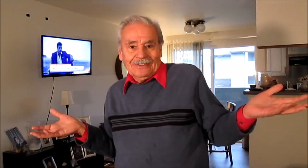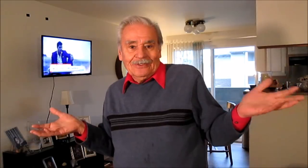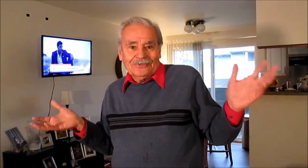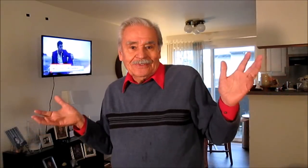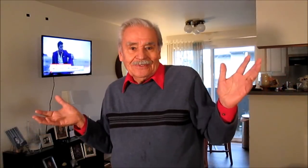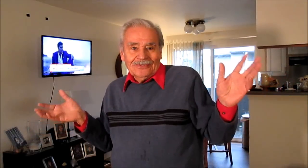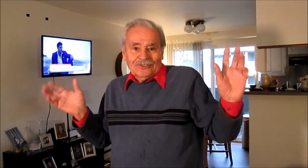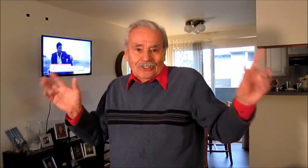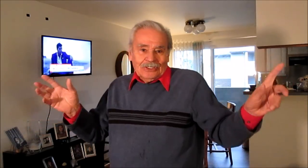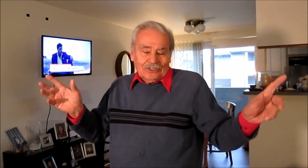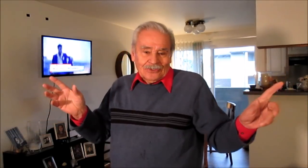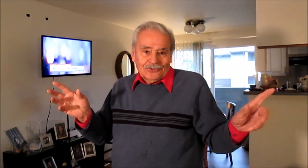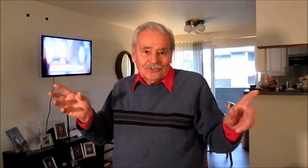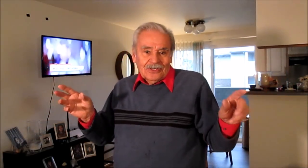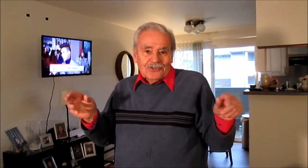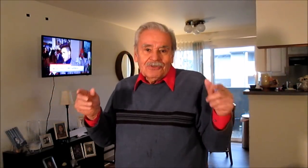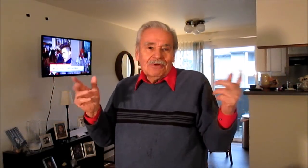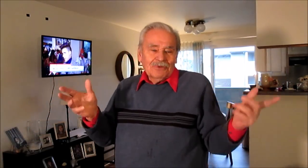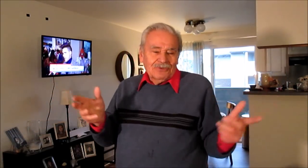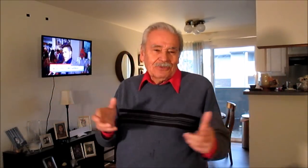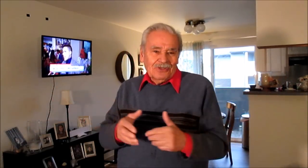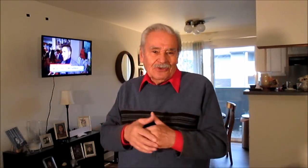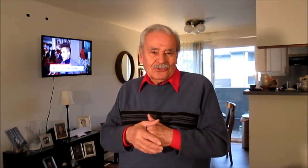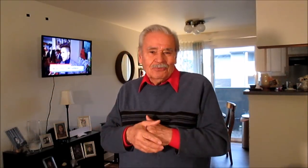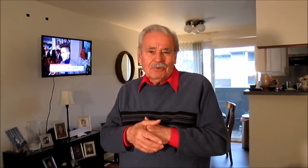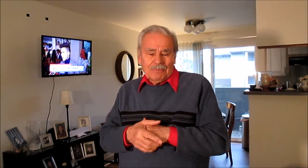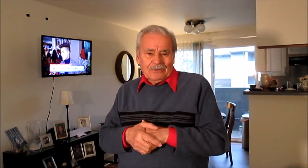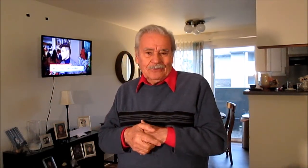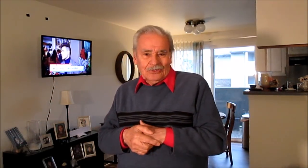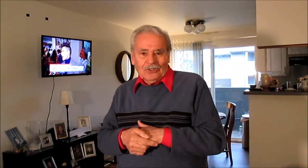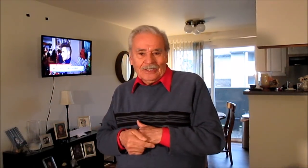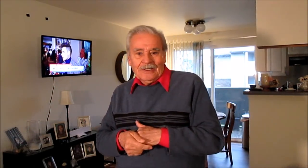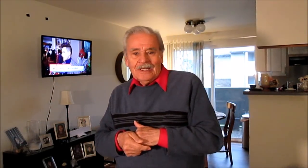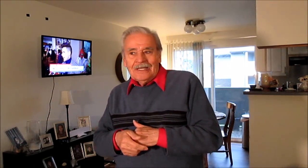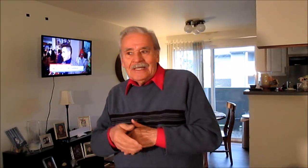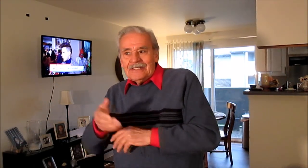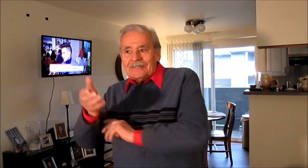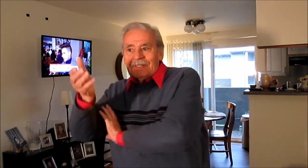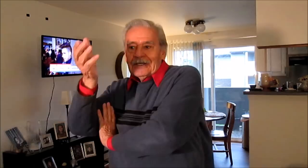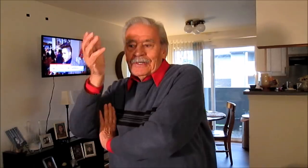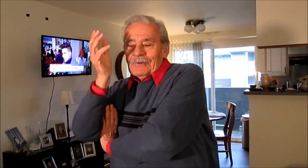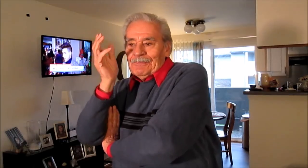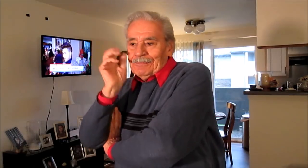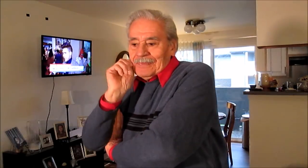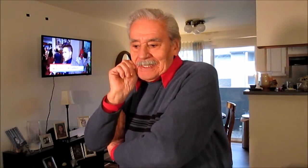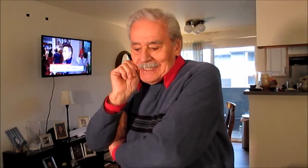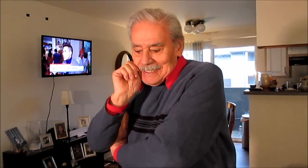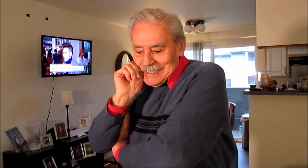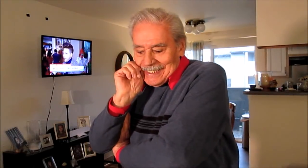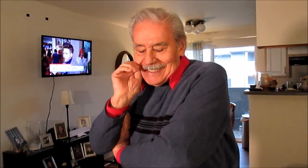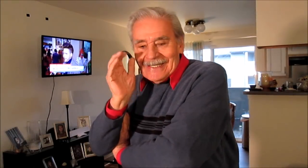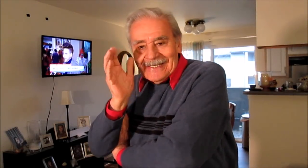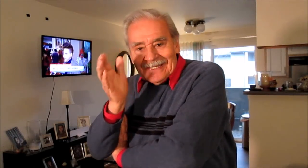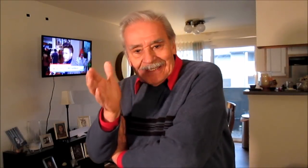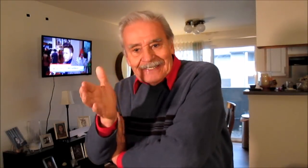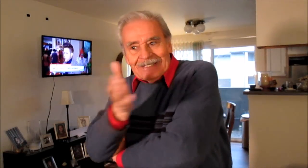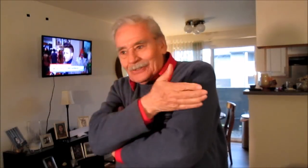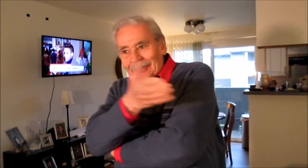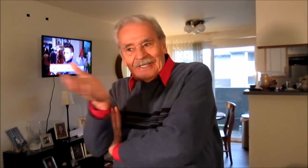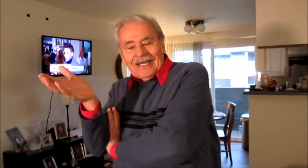porque los tontos somos muy curiosos, muy preguntones. Yo digo, si toda esta